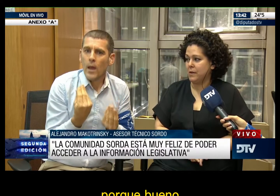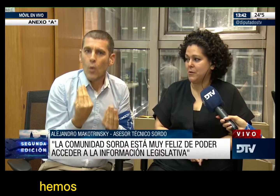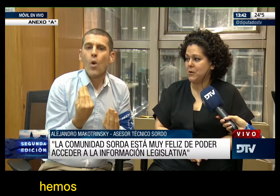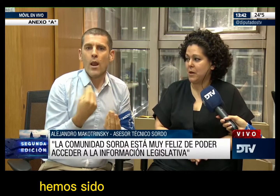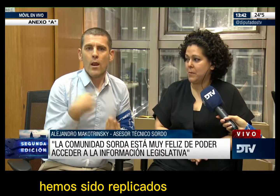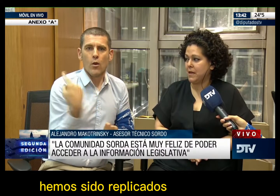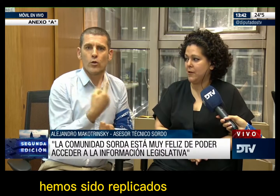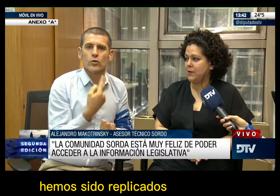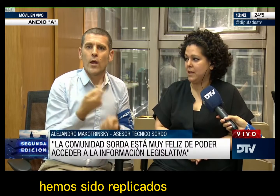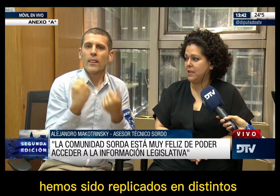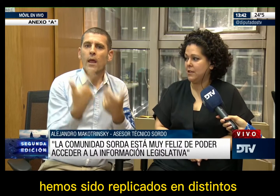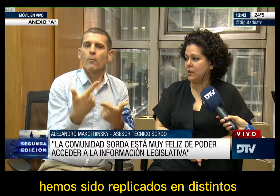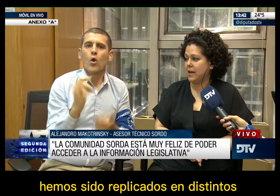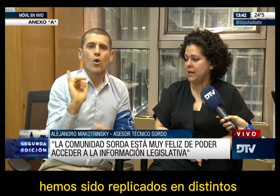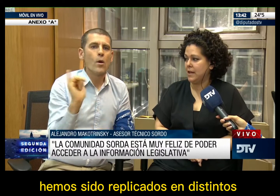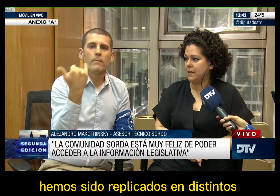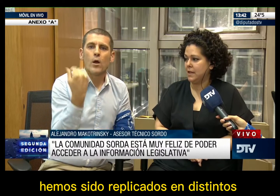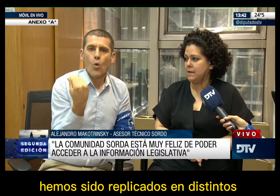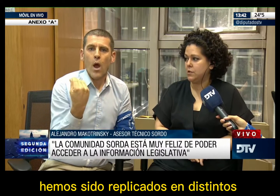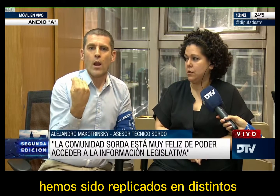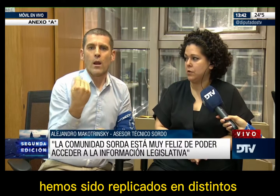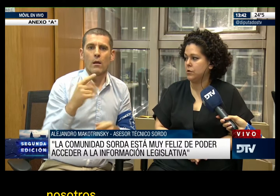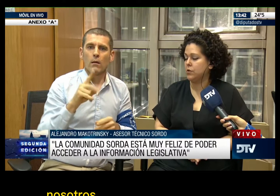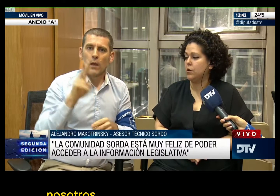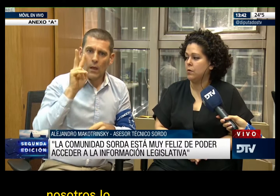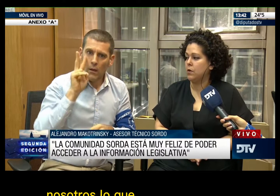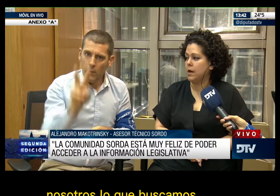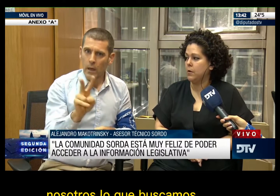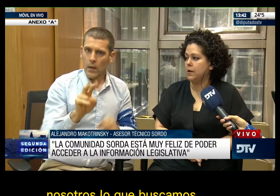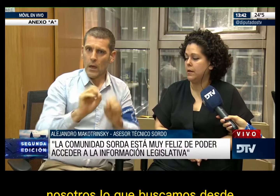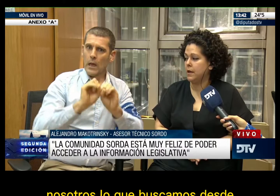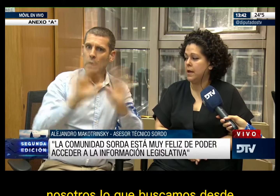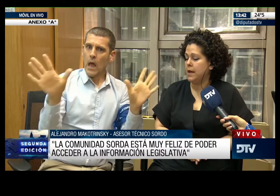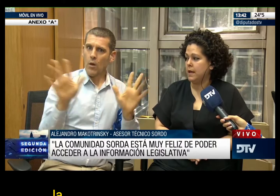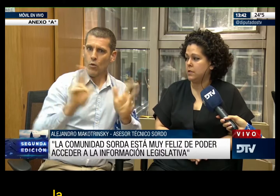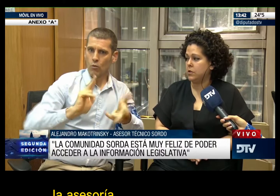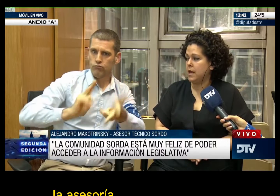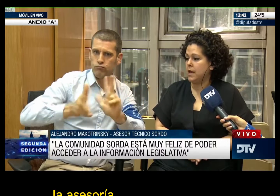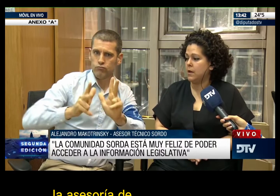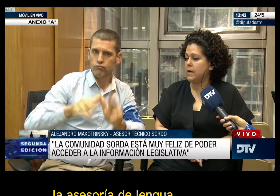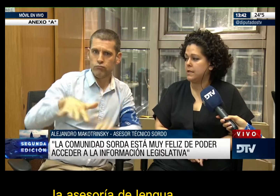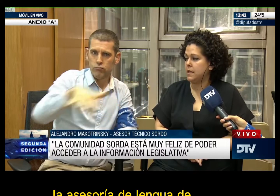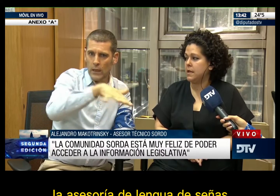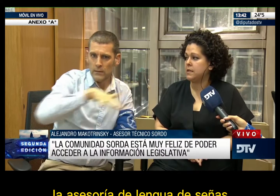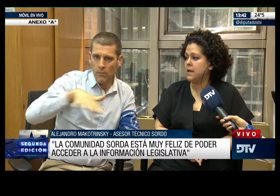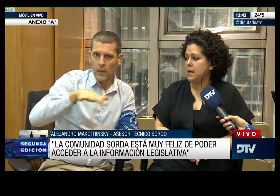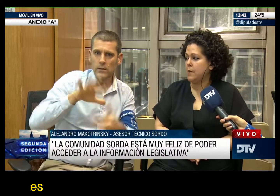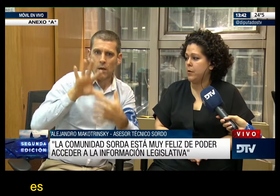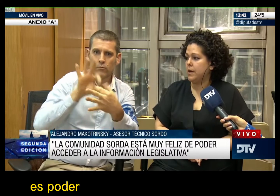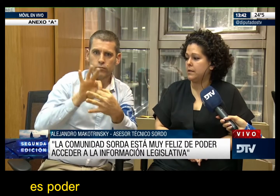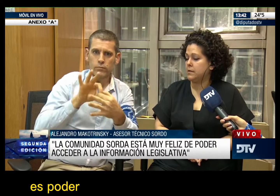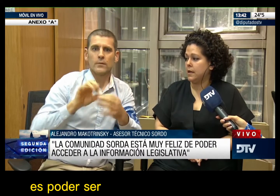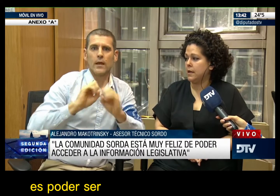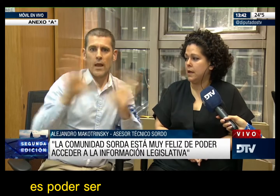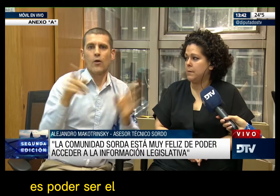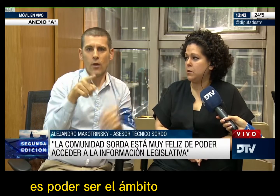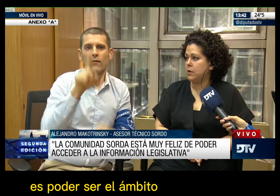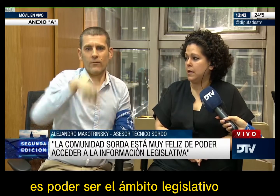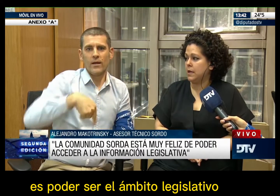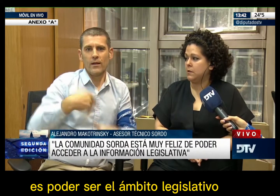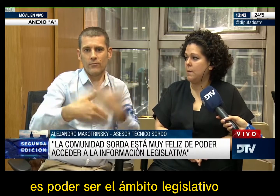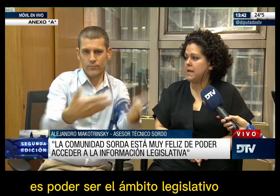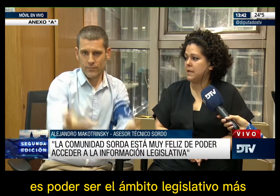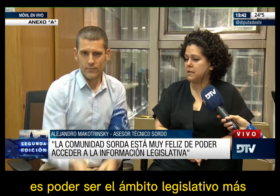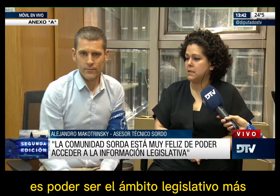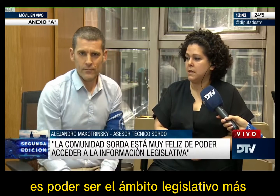hemos sido replicados en distintos canales de televisión. Nosotros lo que buscamos desde la asesoría de lengua de señas es poder ser el